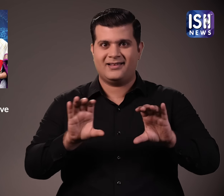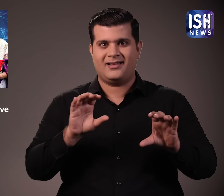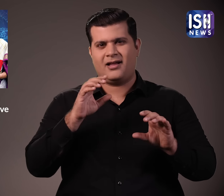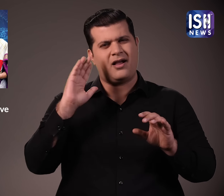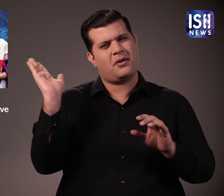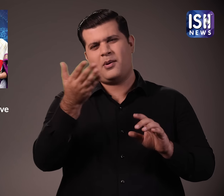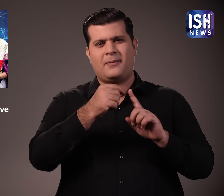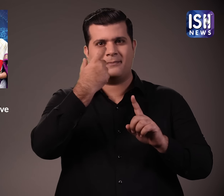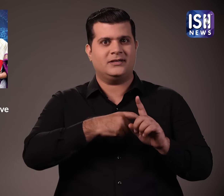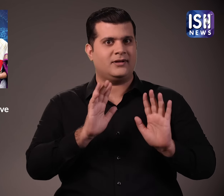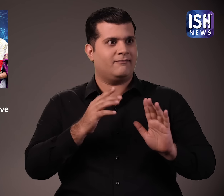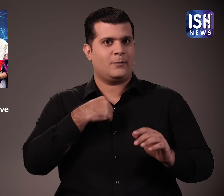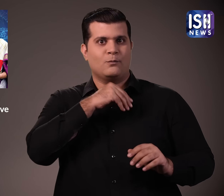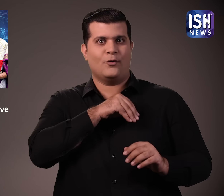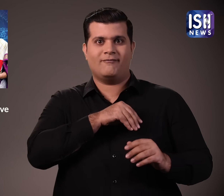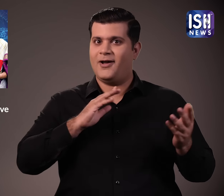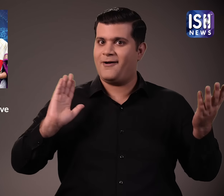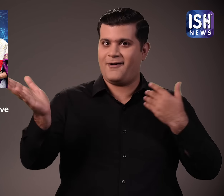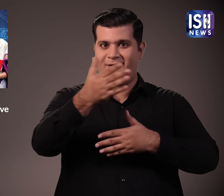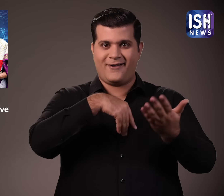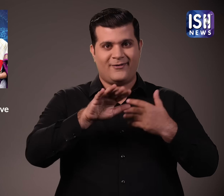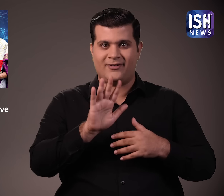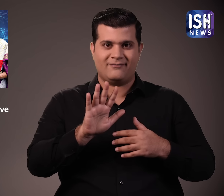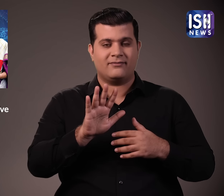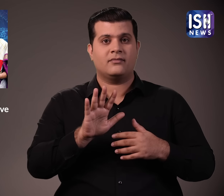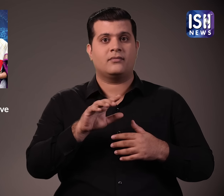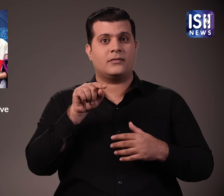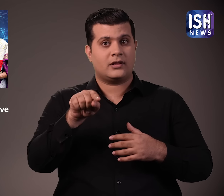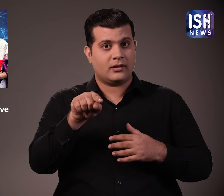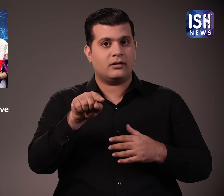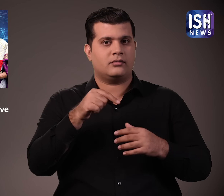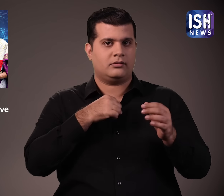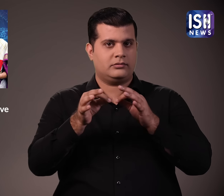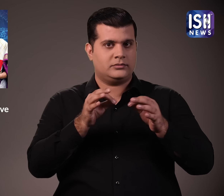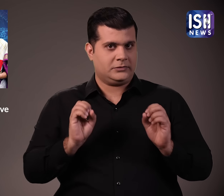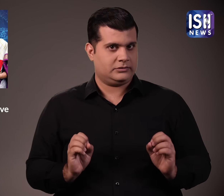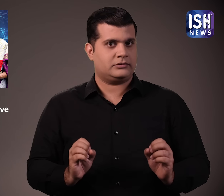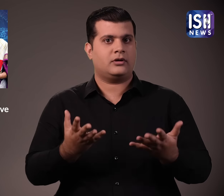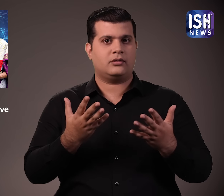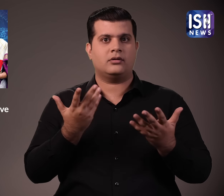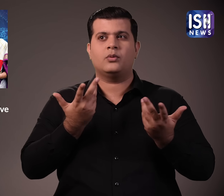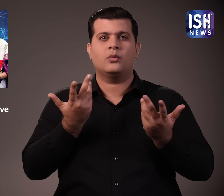हर कोई रिटर्न के लिए निवेश करता है मैं इस बारे में बात करने जा रहा हूँ तीन बिंदू है